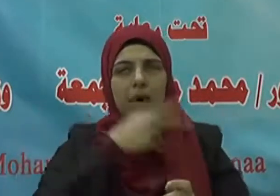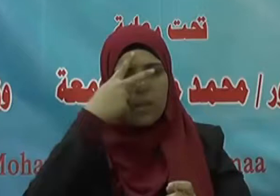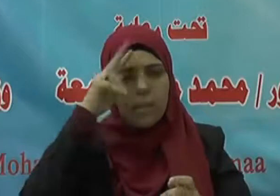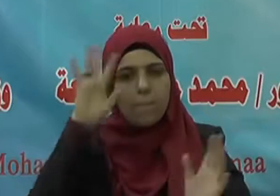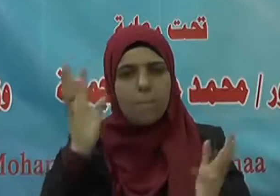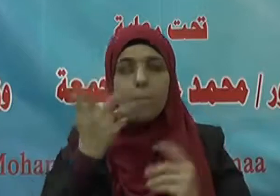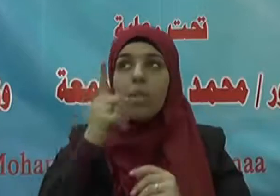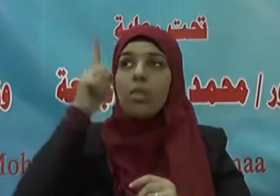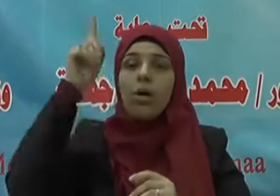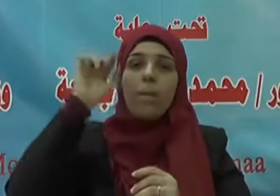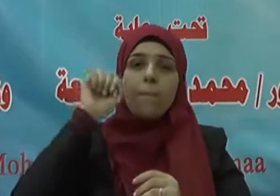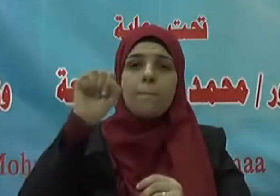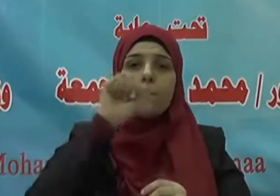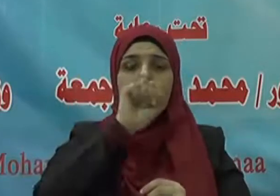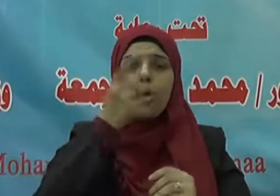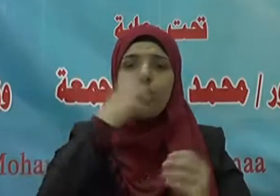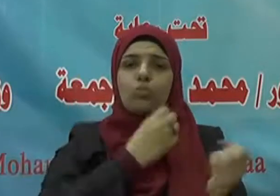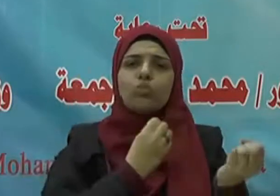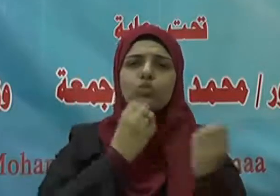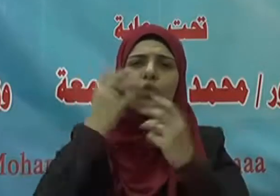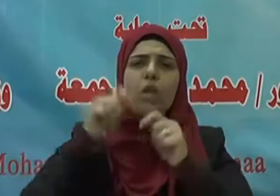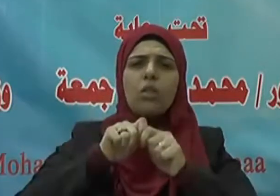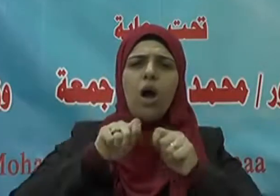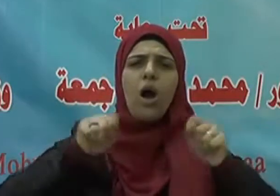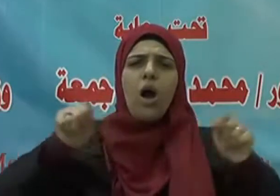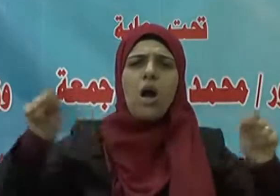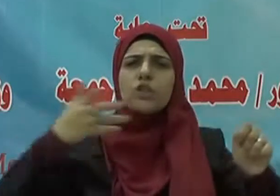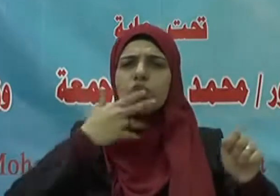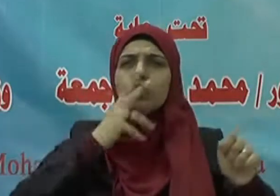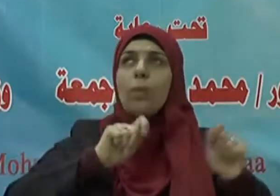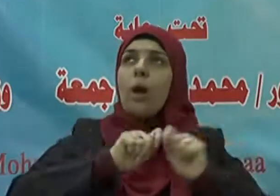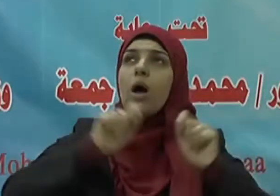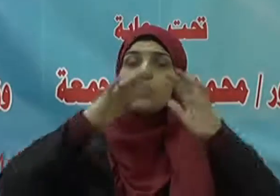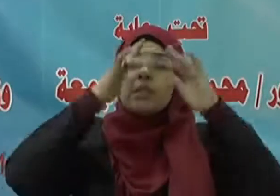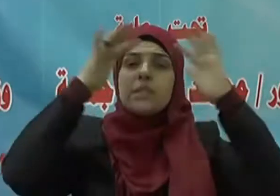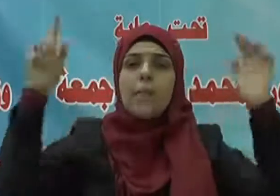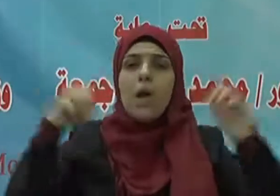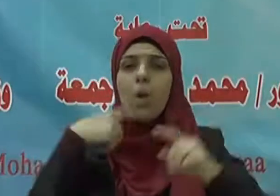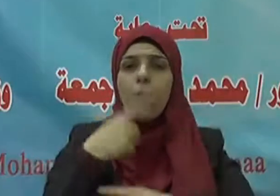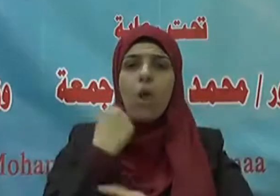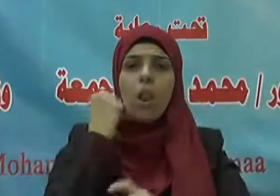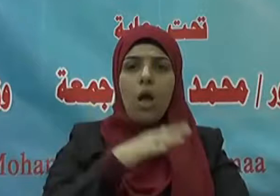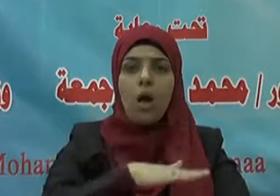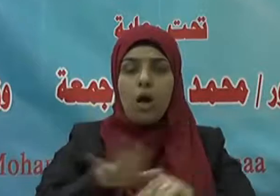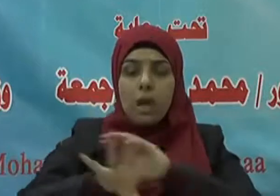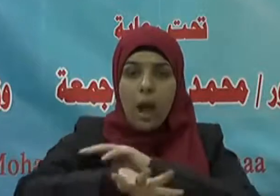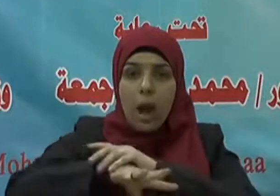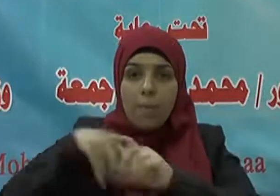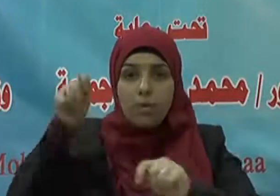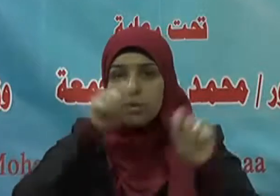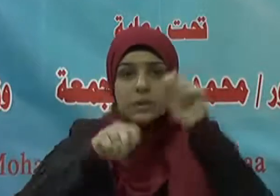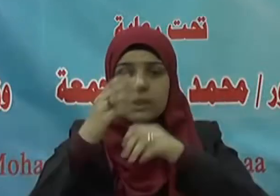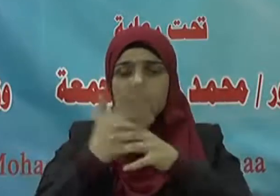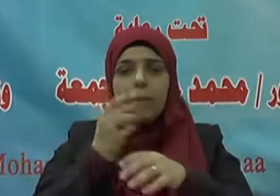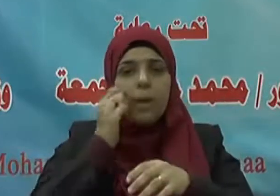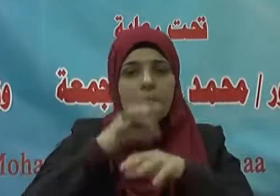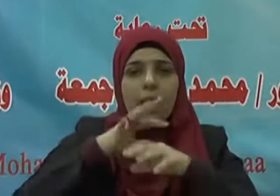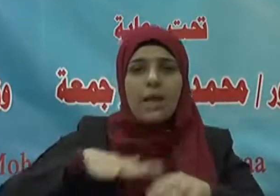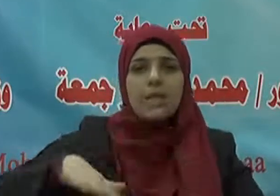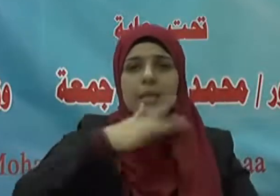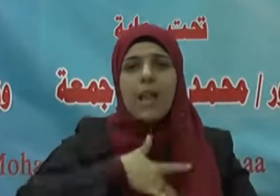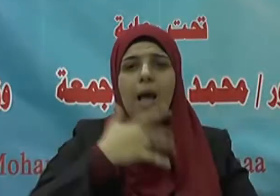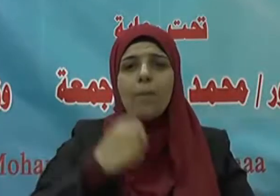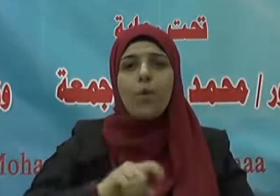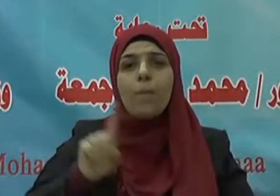من ربكم وجنة عرضها كعرض السماء والأرض أعدت للذين